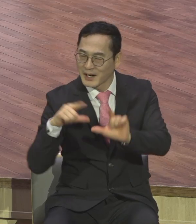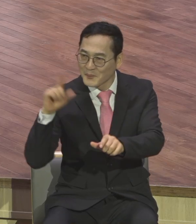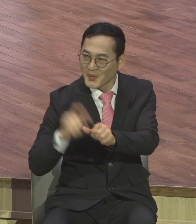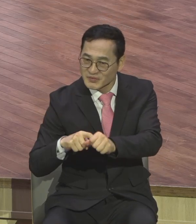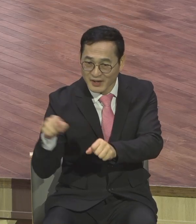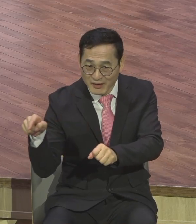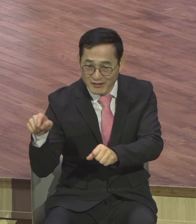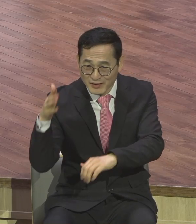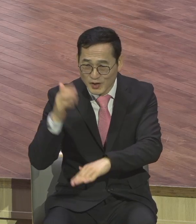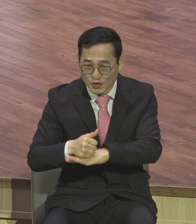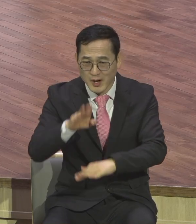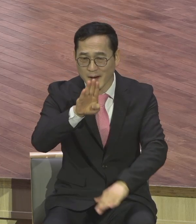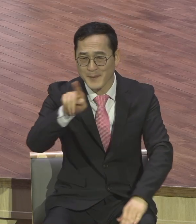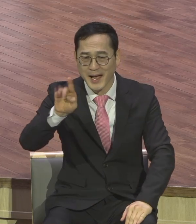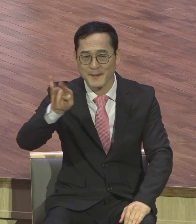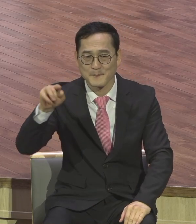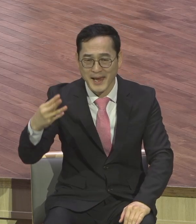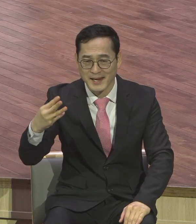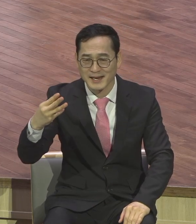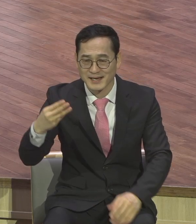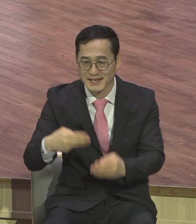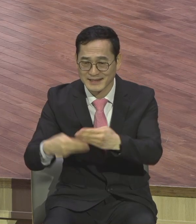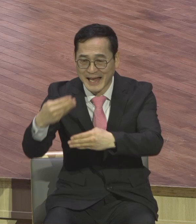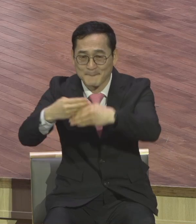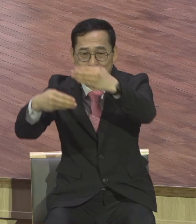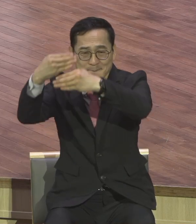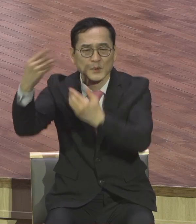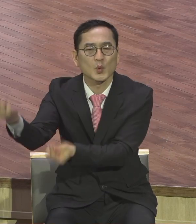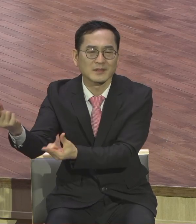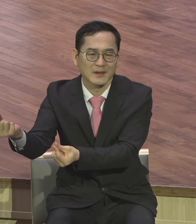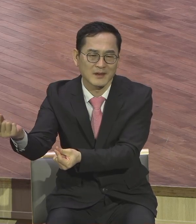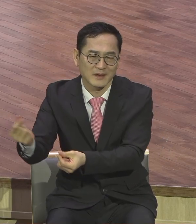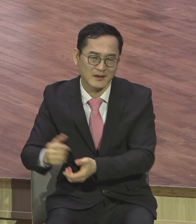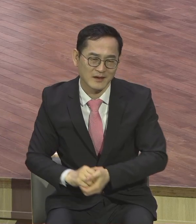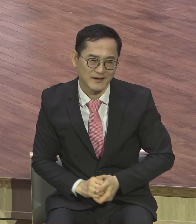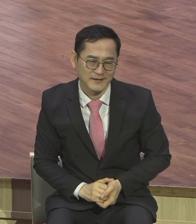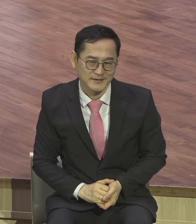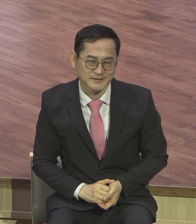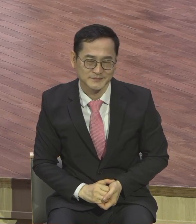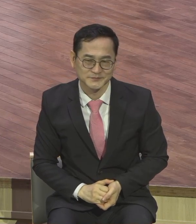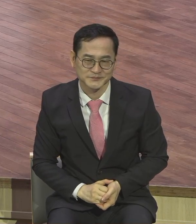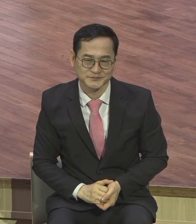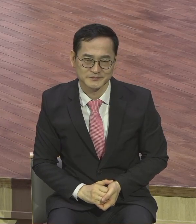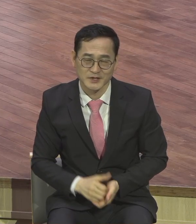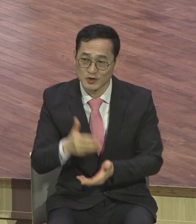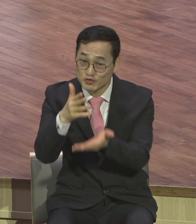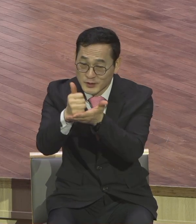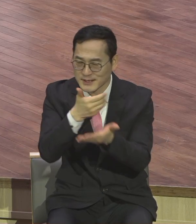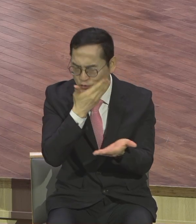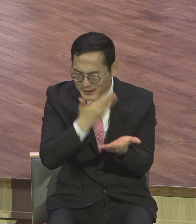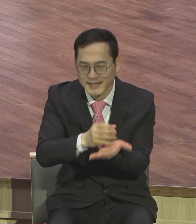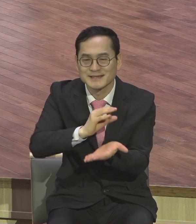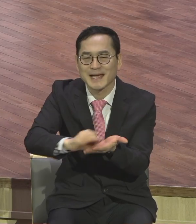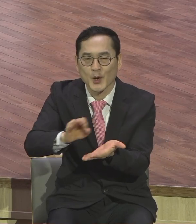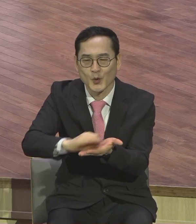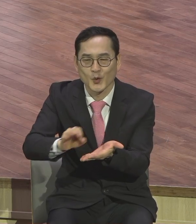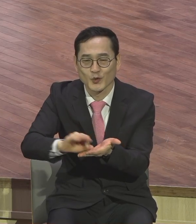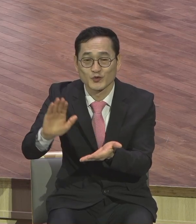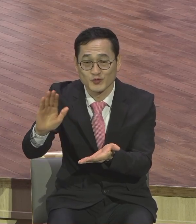가족은 죽게 쓰임받는 가정으로 나가시기를 제므로 축복합니다 그럼 첫째로 기뻄의